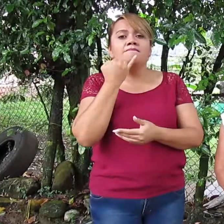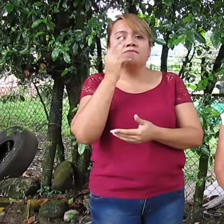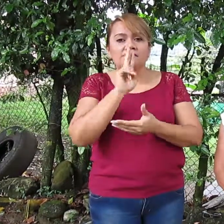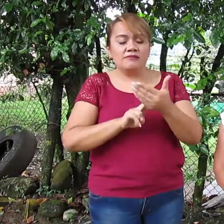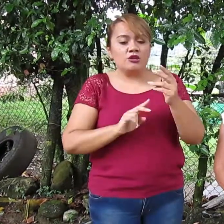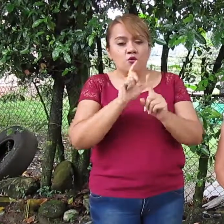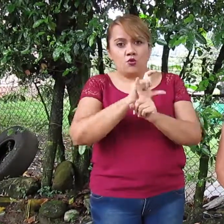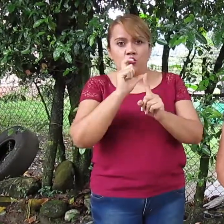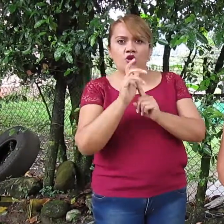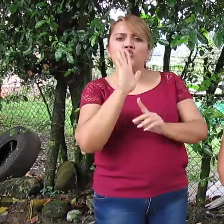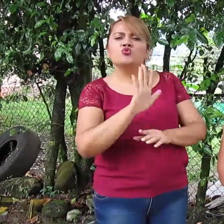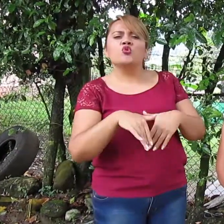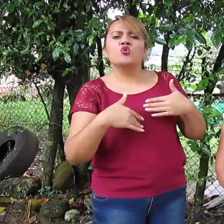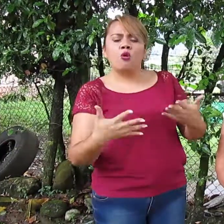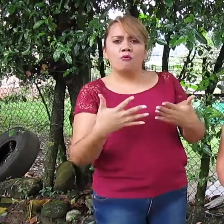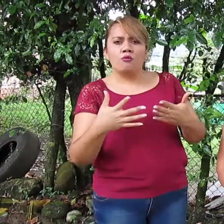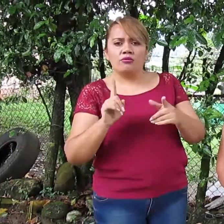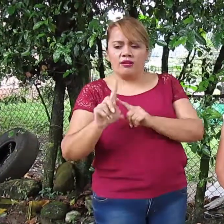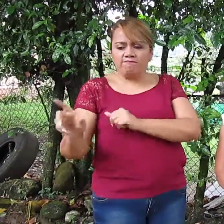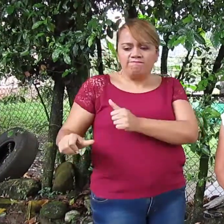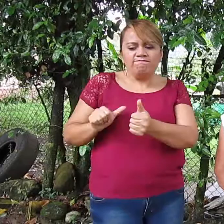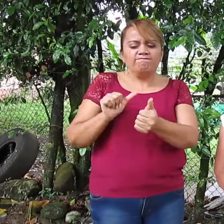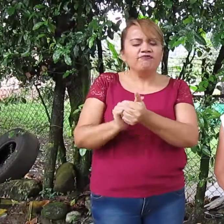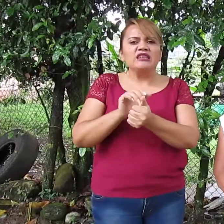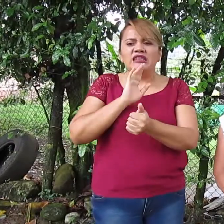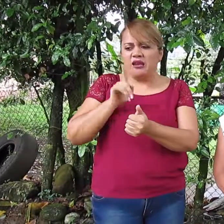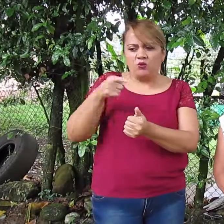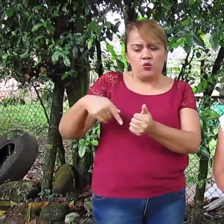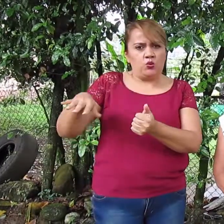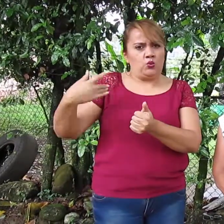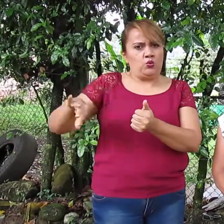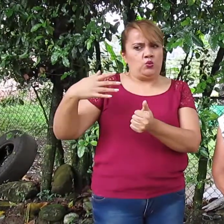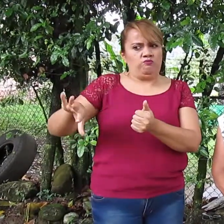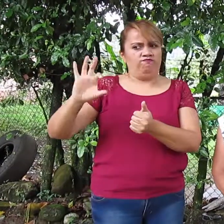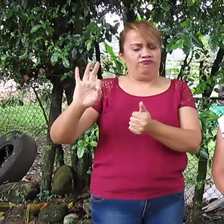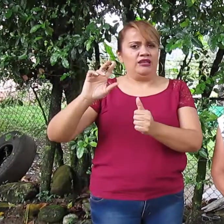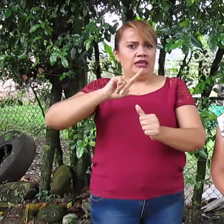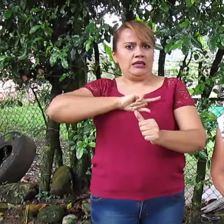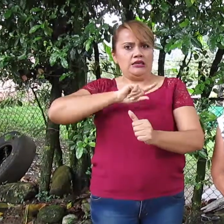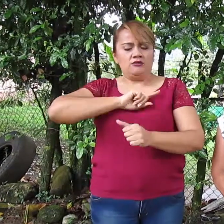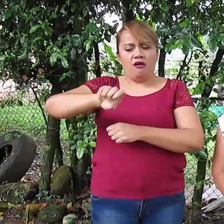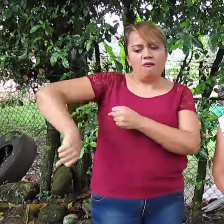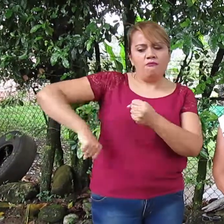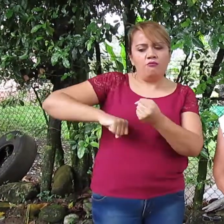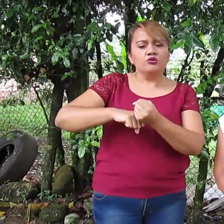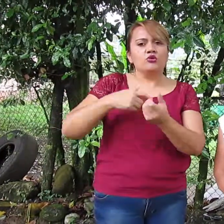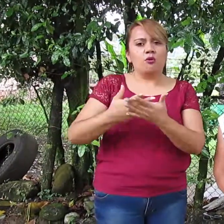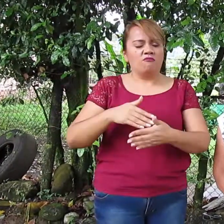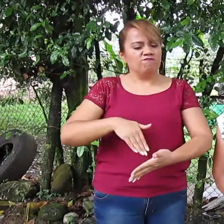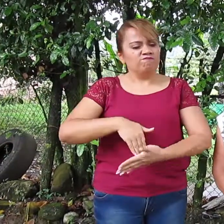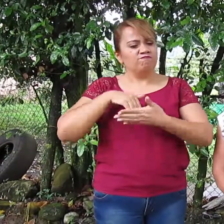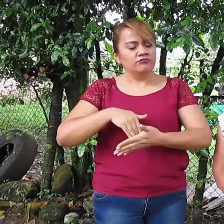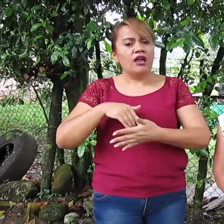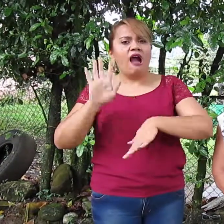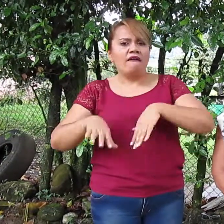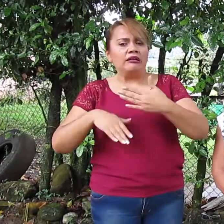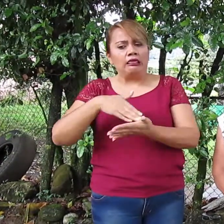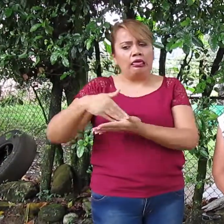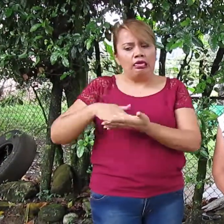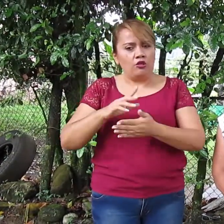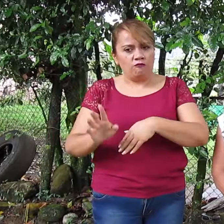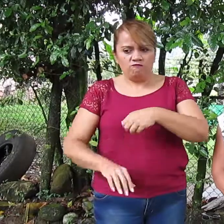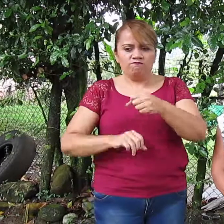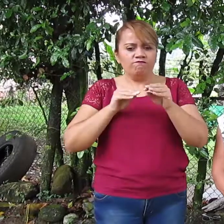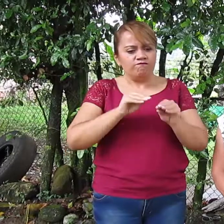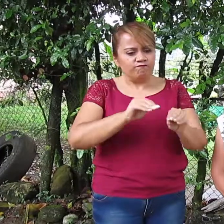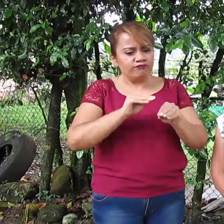sido el primero el acompañamiento que hemos tenido por parte del INSOR fortaleciéndonos en cada